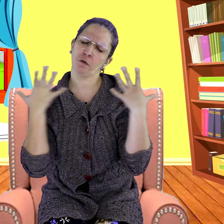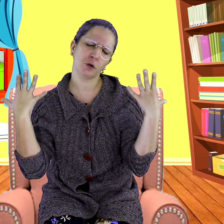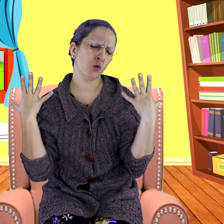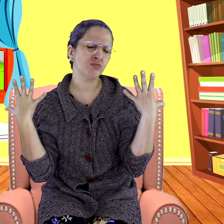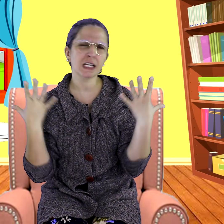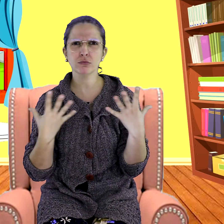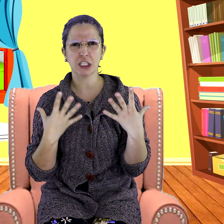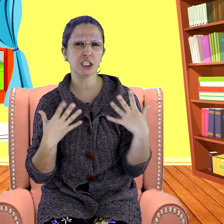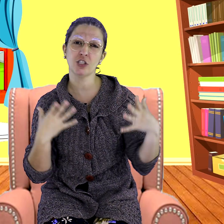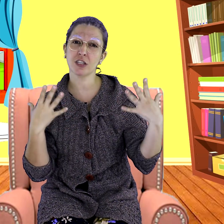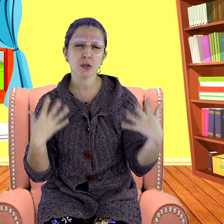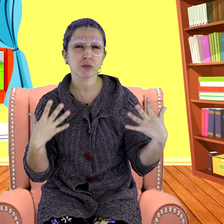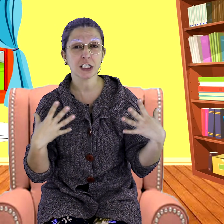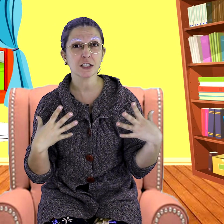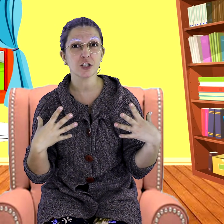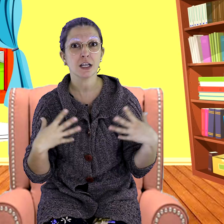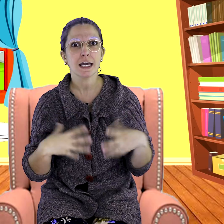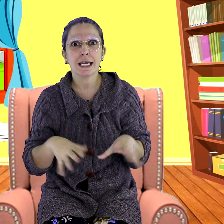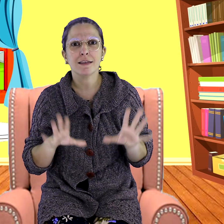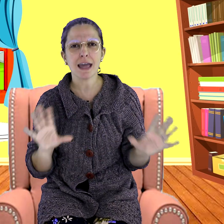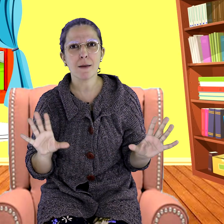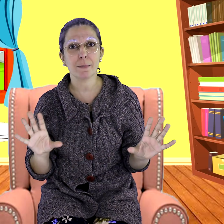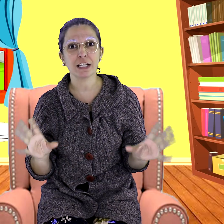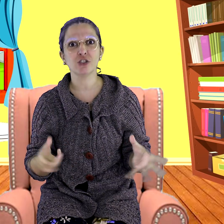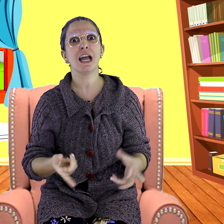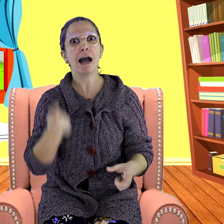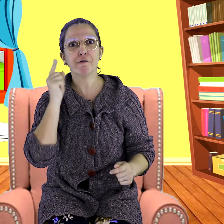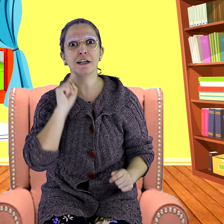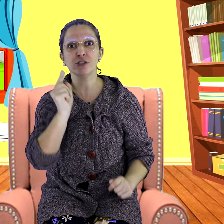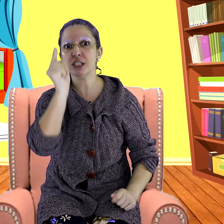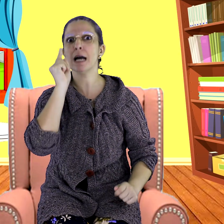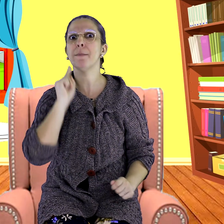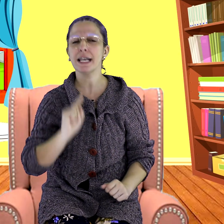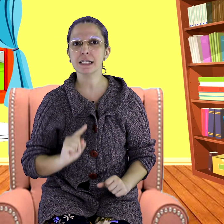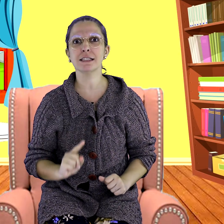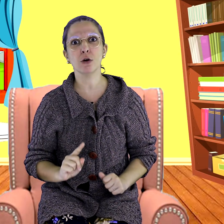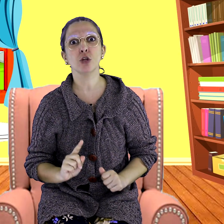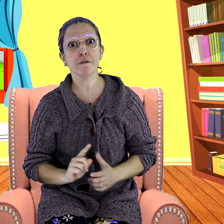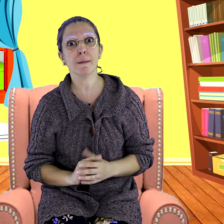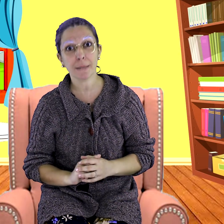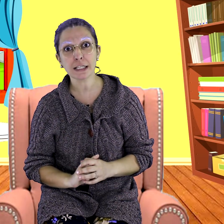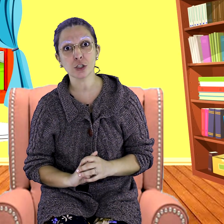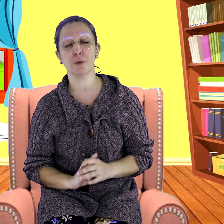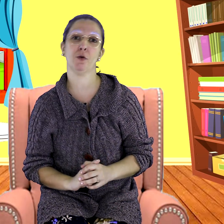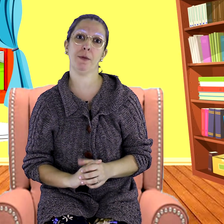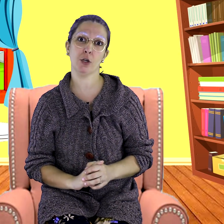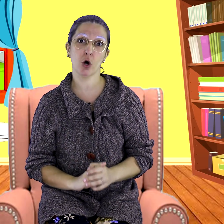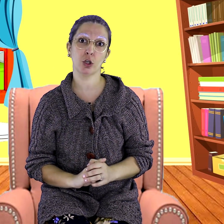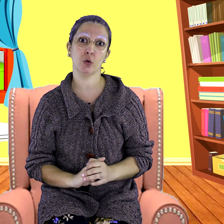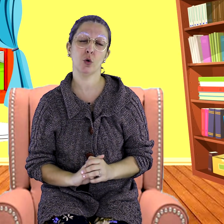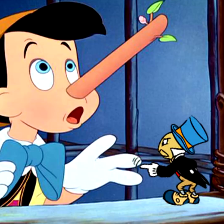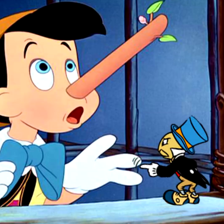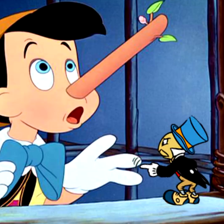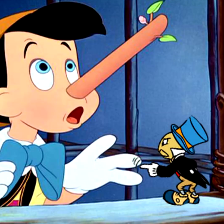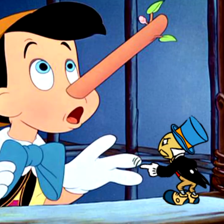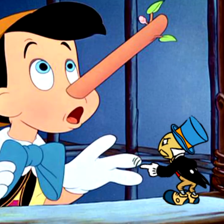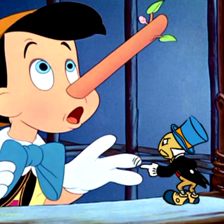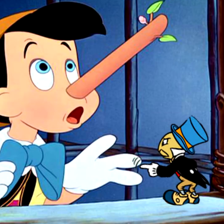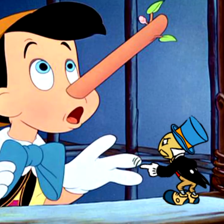ficou tão triste, tão triste, e de repente a fadinha apareceu novamente para o Pinóquio. Pinóquio estava